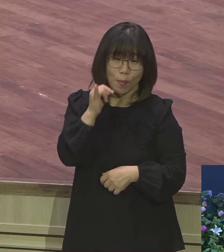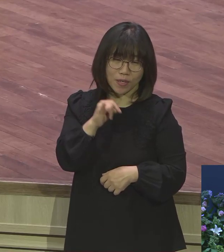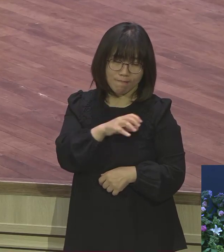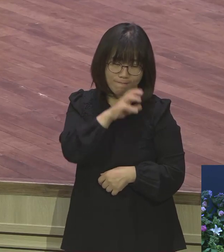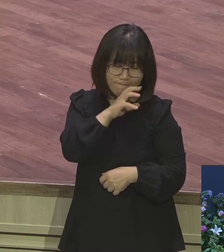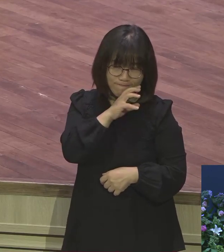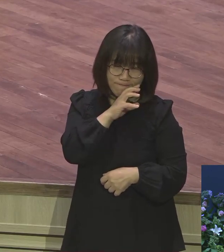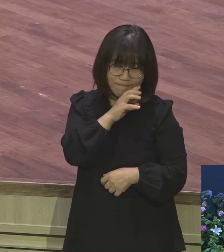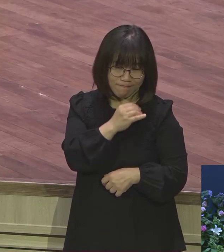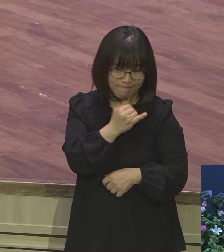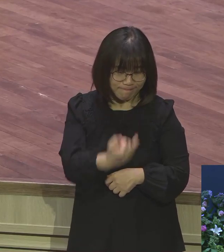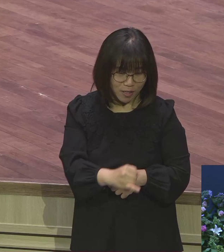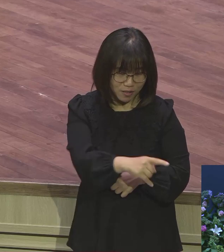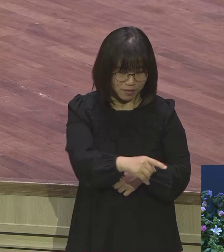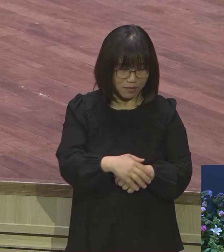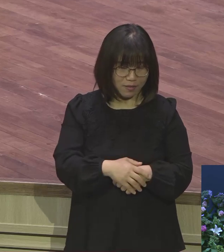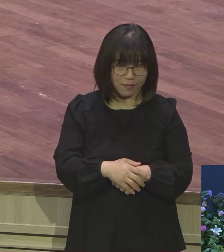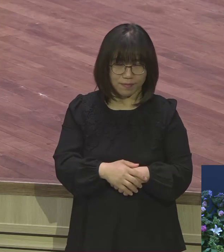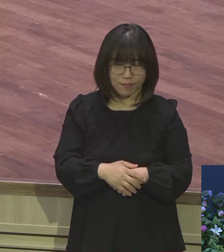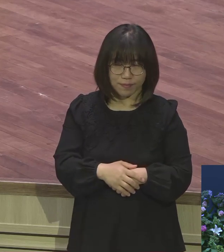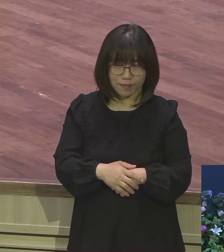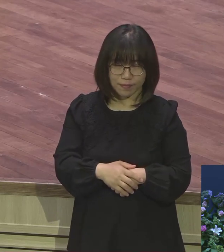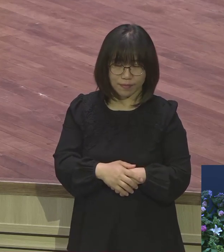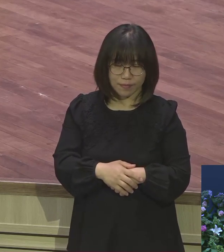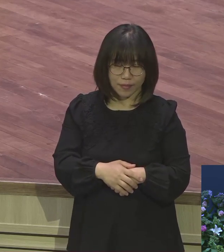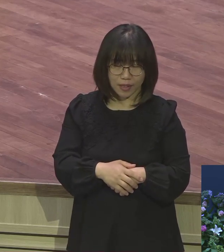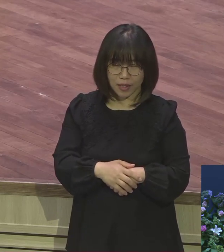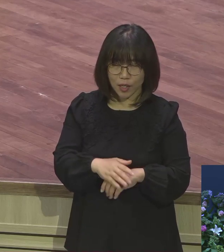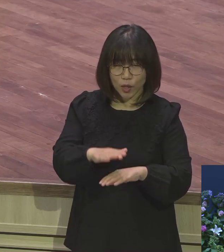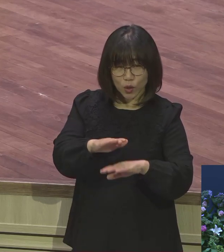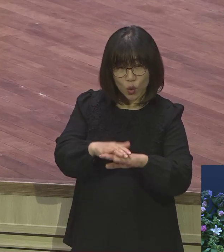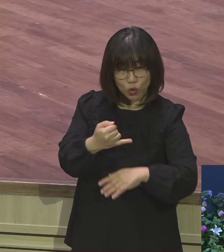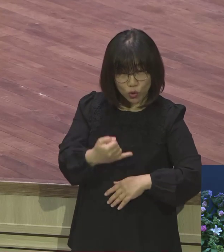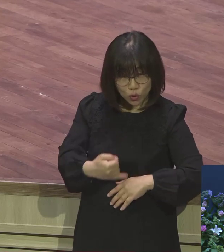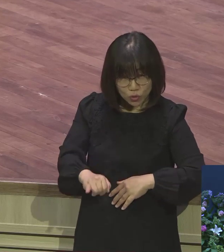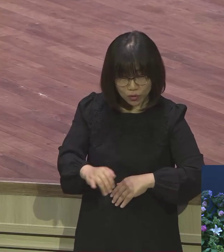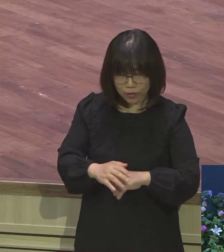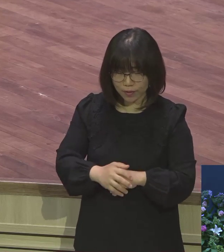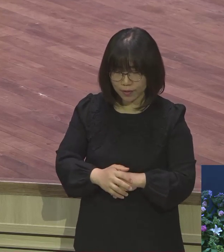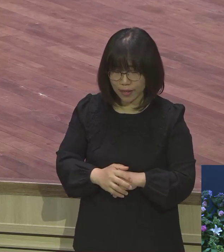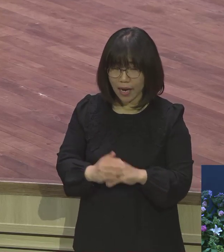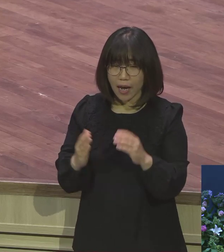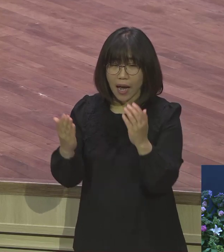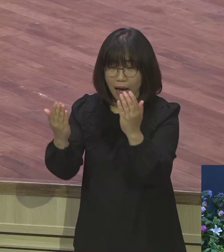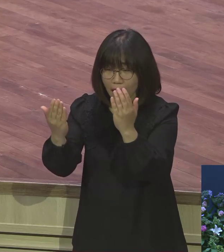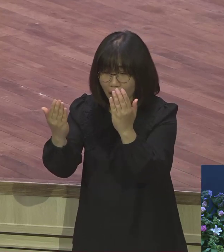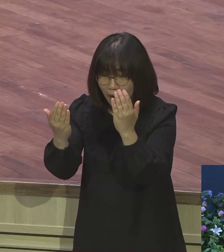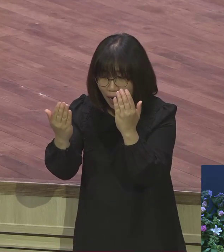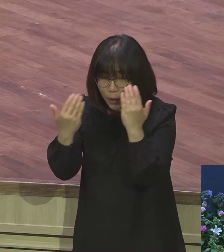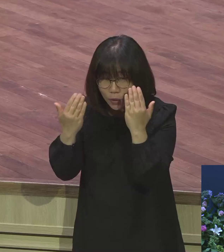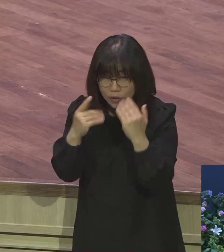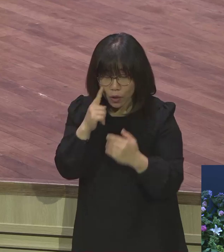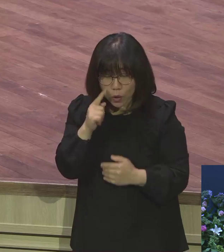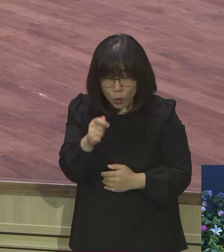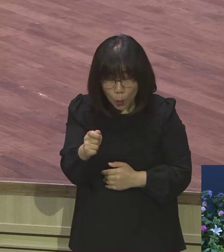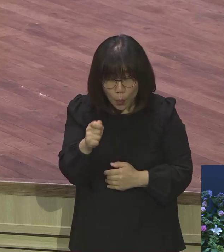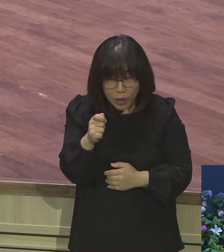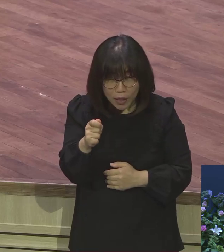그런데 하루는 초등학교 다니는 손주가 이 학교 가서 이 돋보기 관찰 시험을 했어요